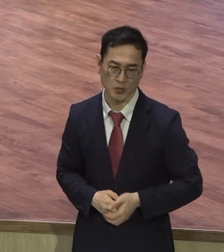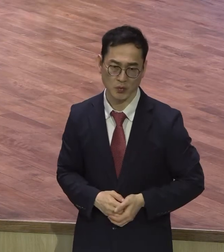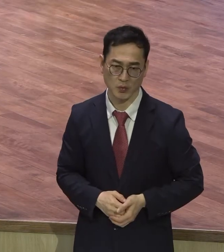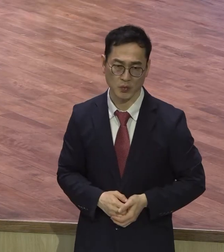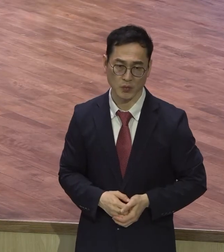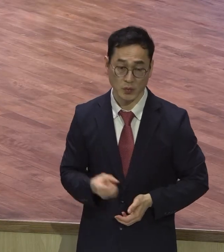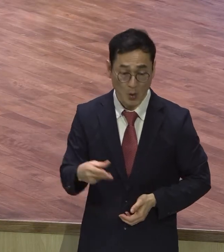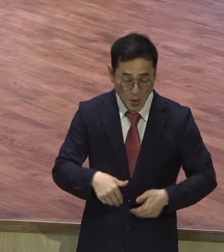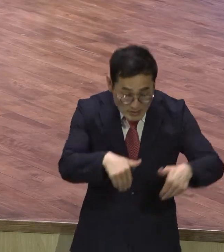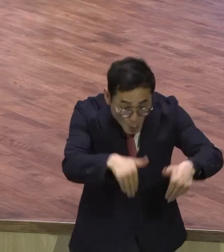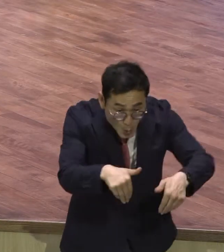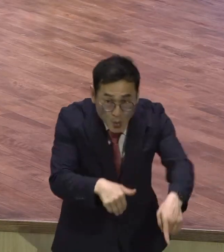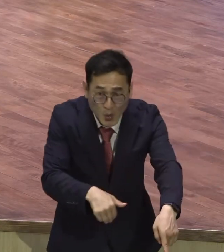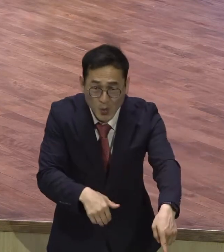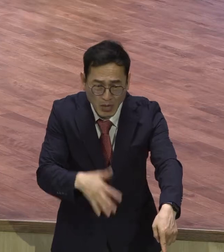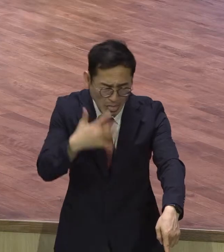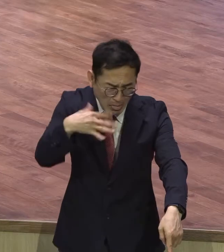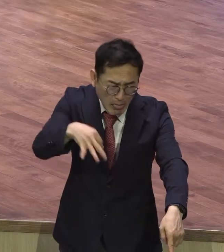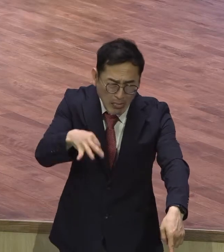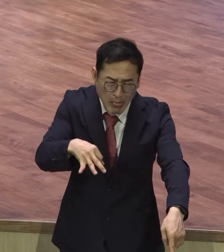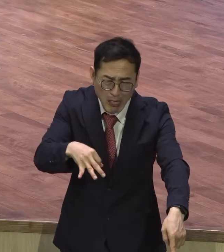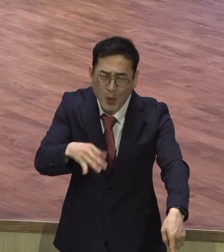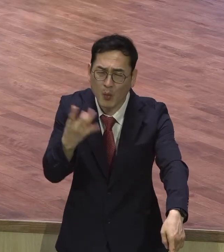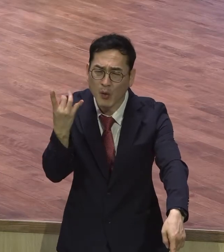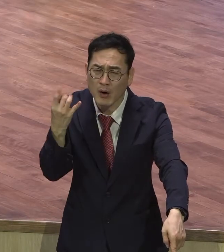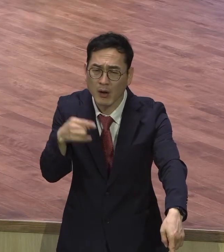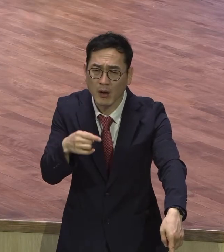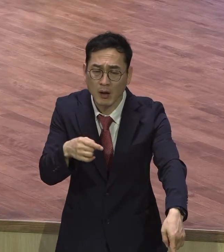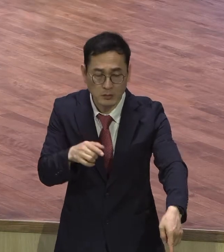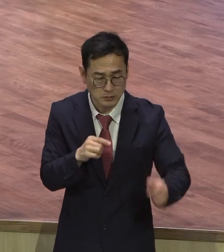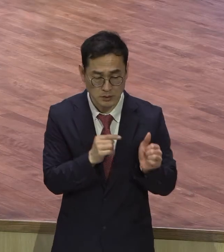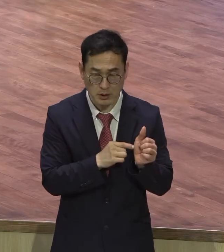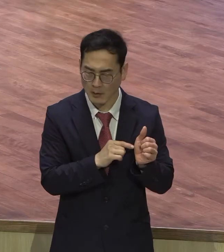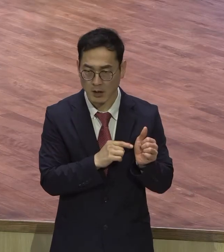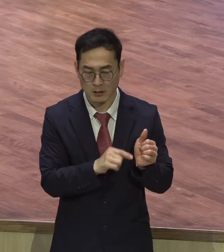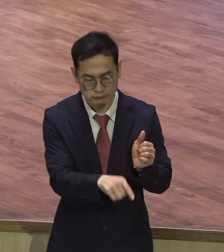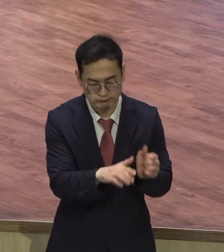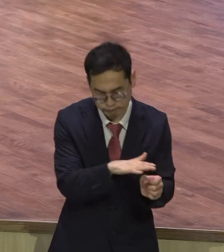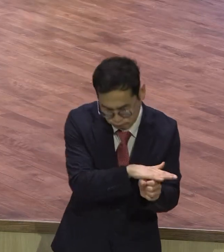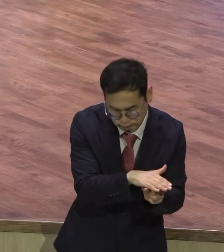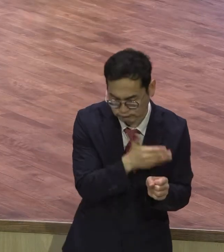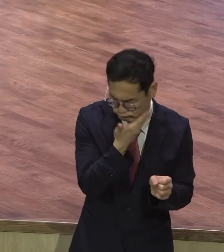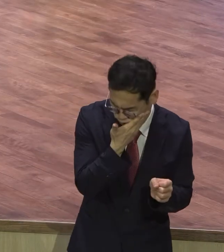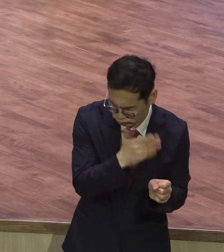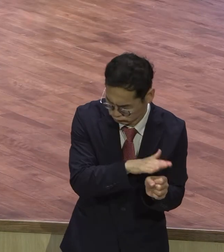있는 이 종을 소중한 한 인격체로 봤다는 겁니다. 소중한 한 인격체.